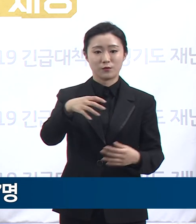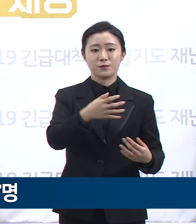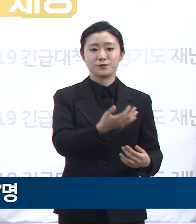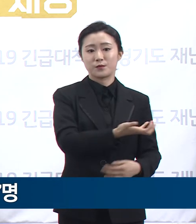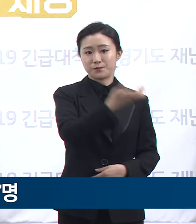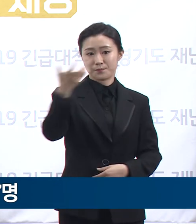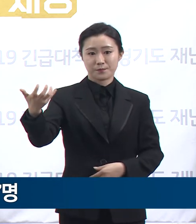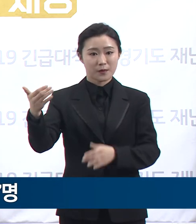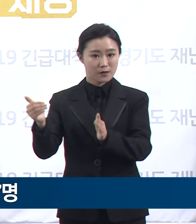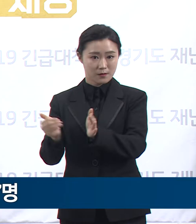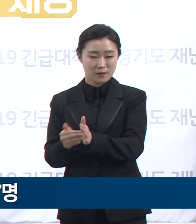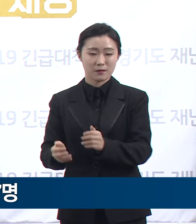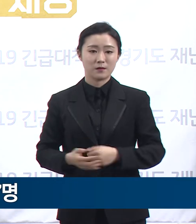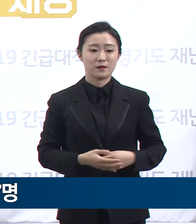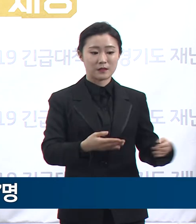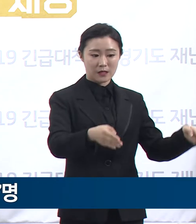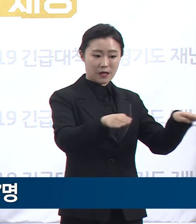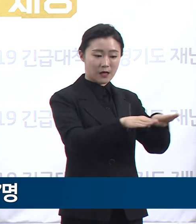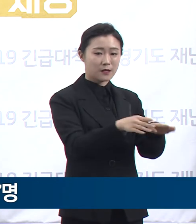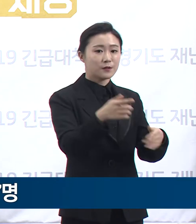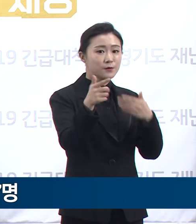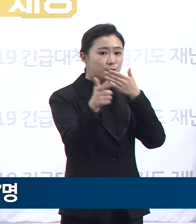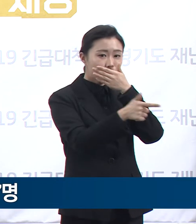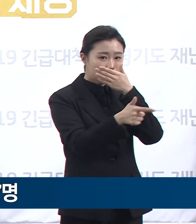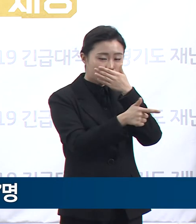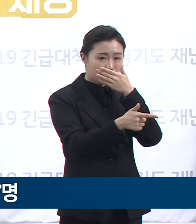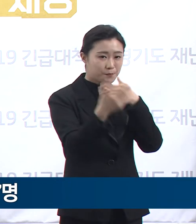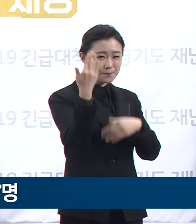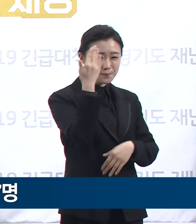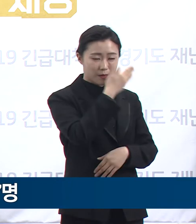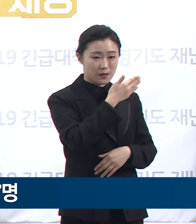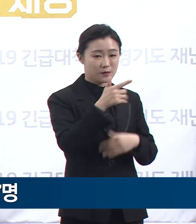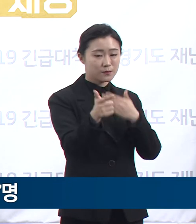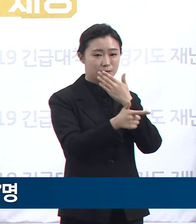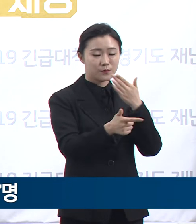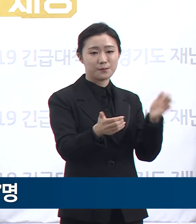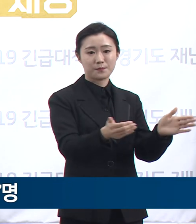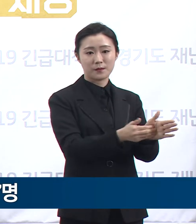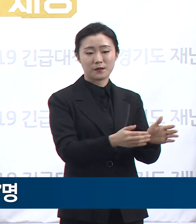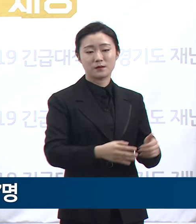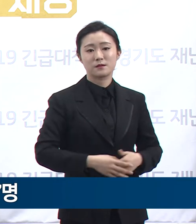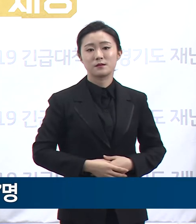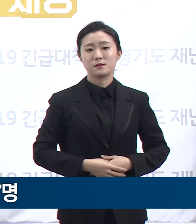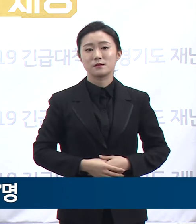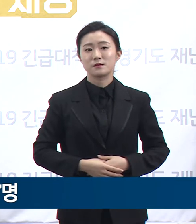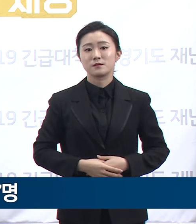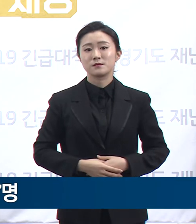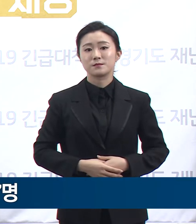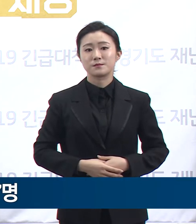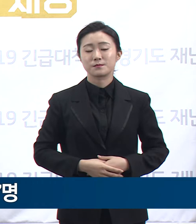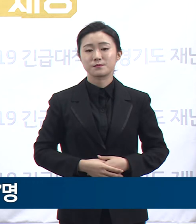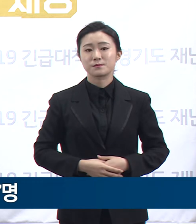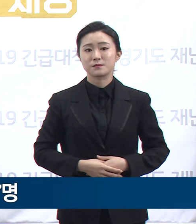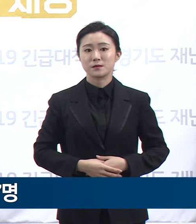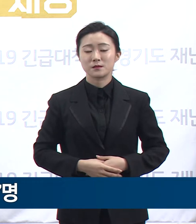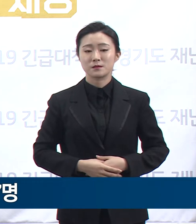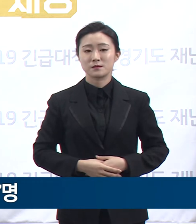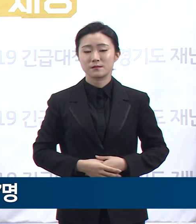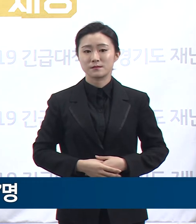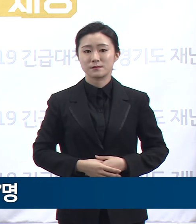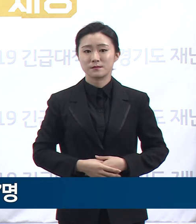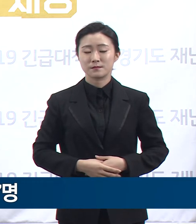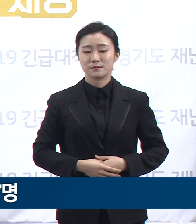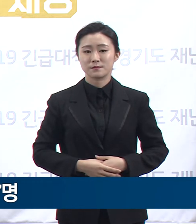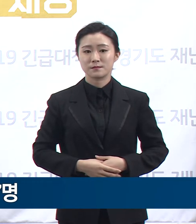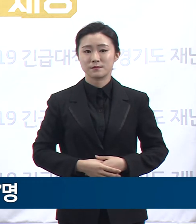실시하였습니다. 접촉한 요양보호사 13명에 대해서도 자가격리 조치하고 지속적으로 모니터링